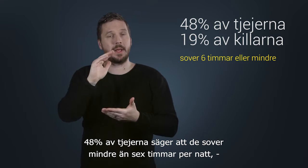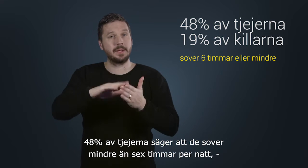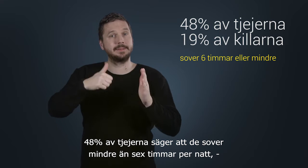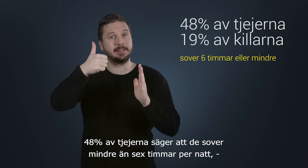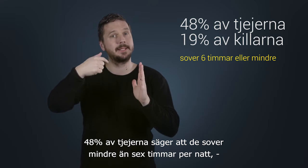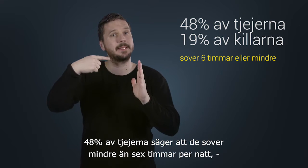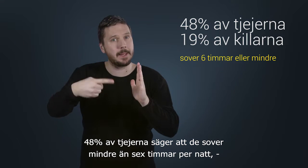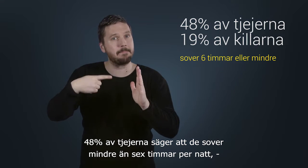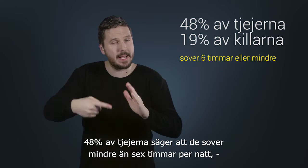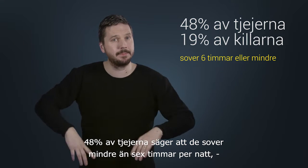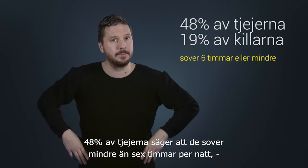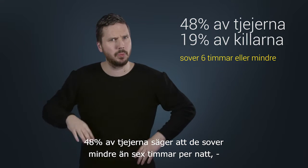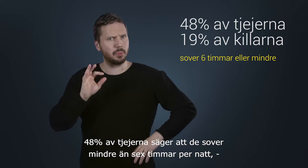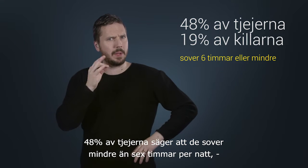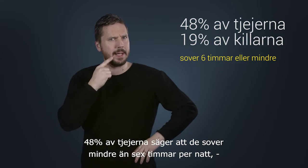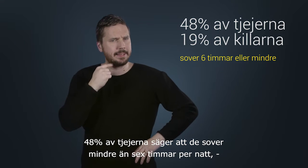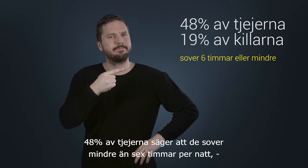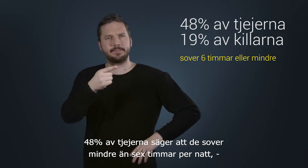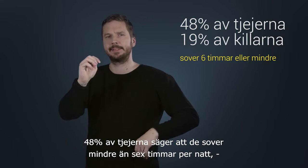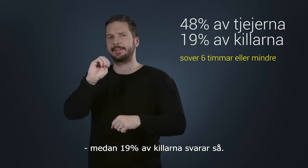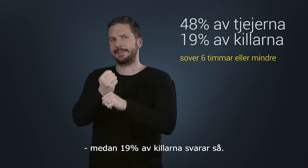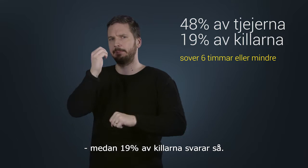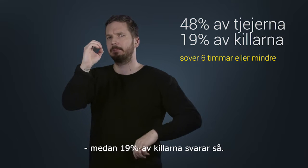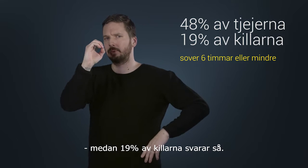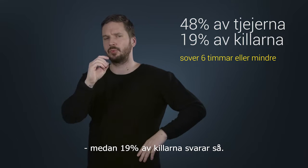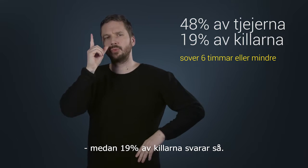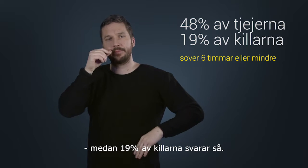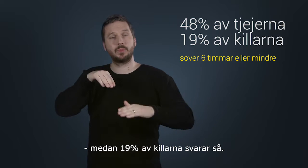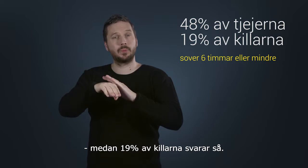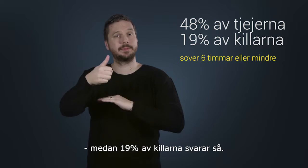sover mindre än 6 timmar per natt, medans 19% av killarna svarar så.